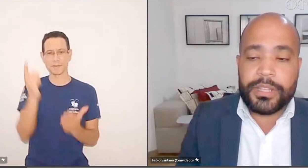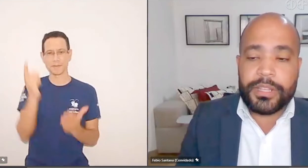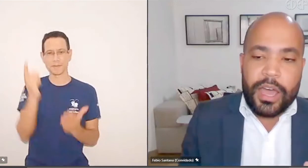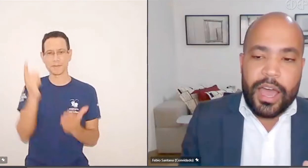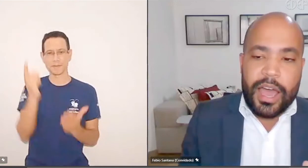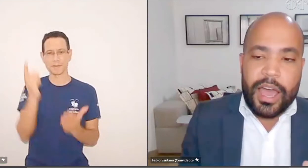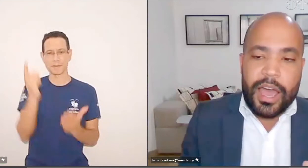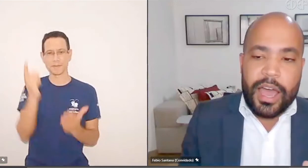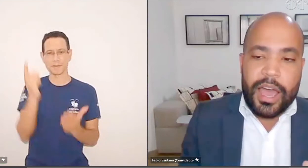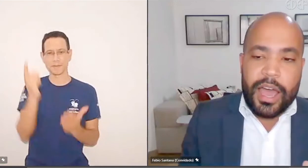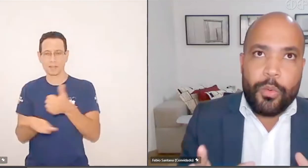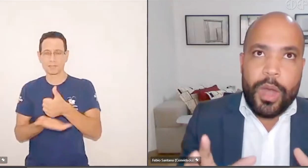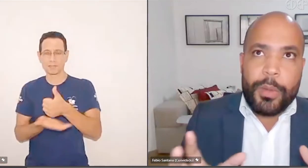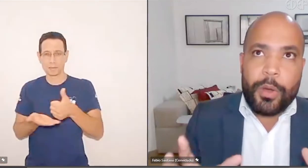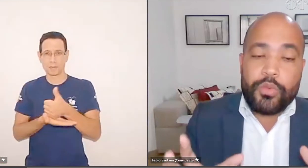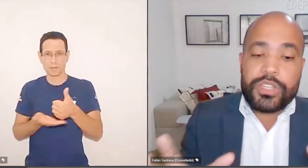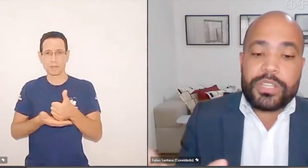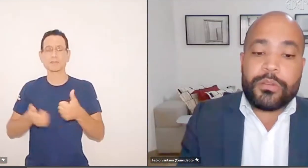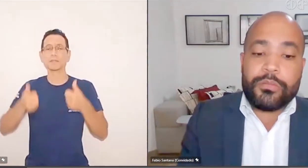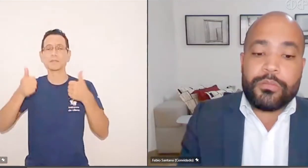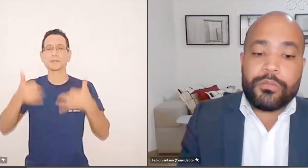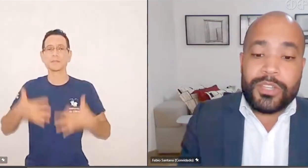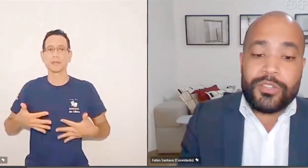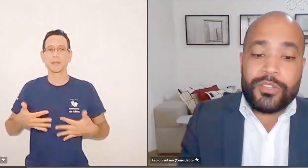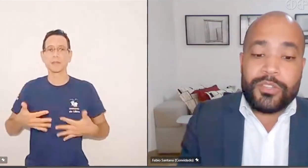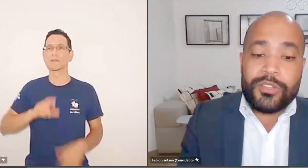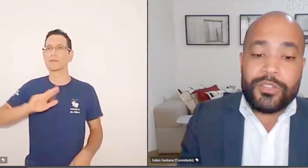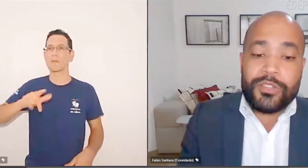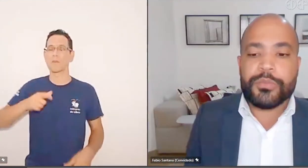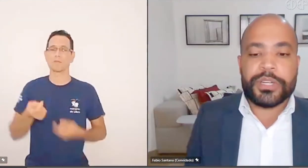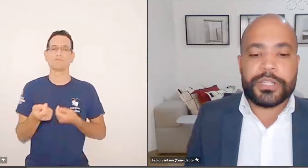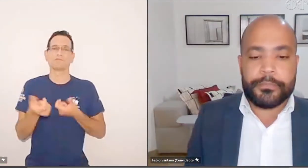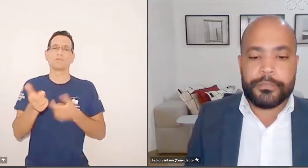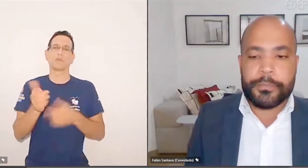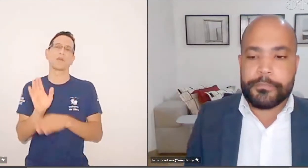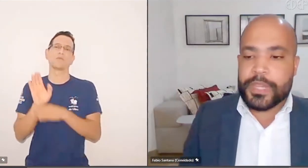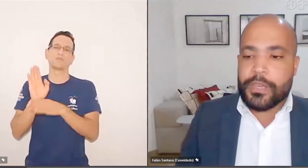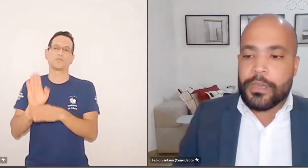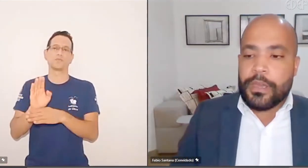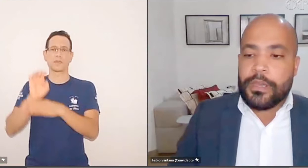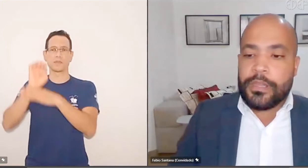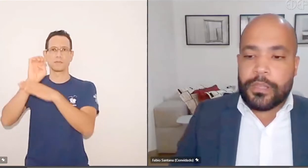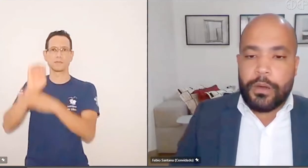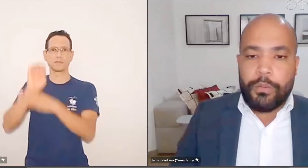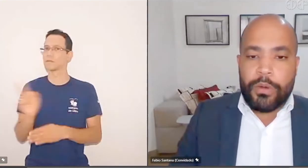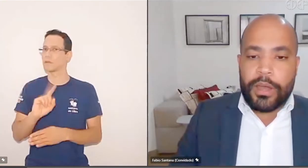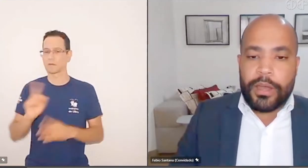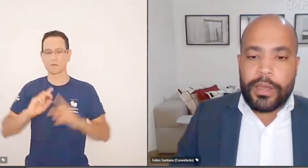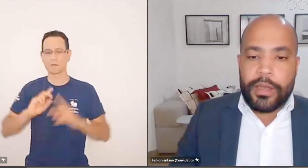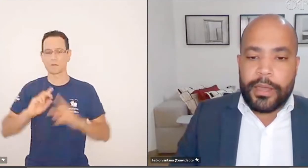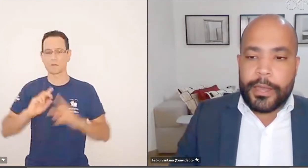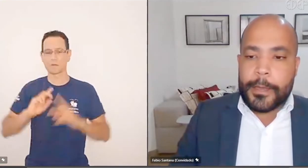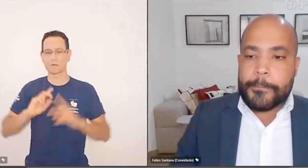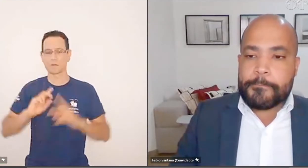eles dizem isso, que não é uma concessão do Estado, mas uma necessidade humana, né.